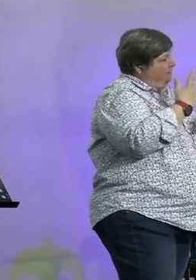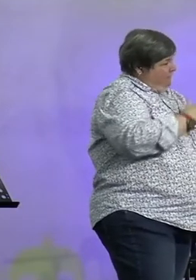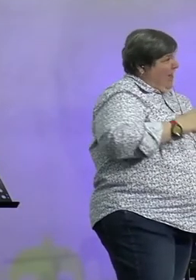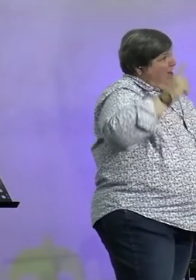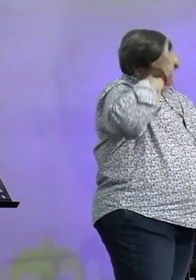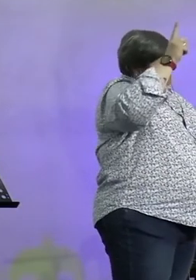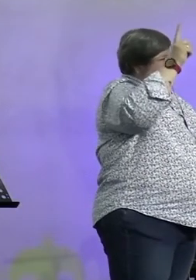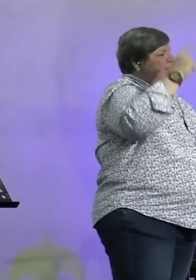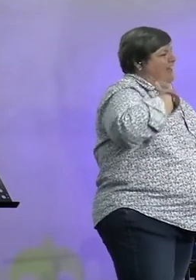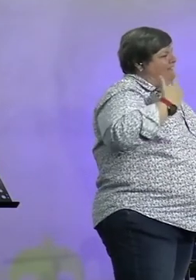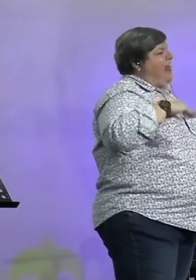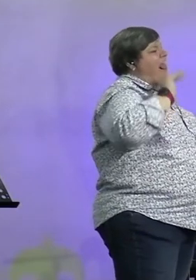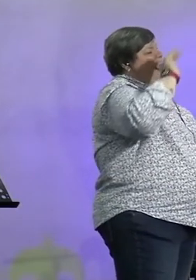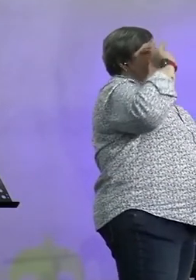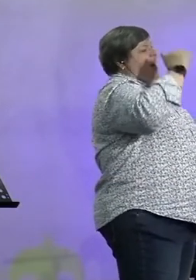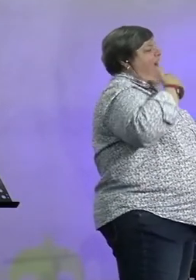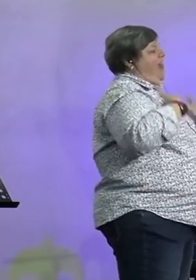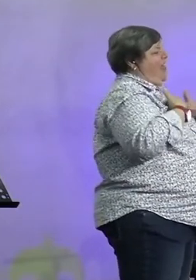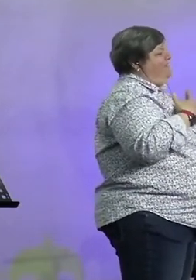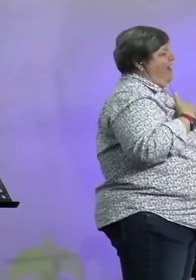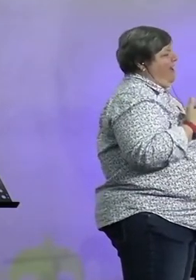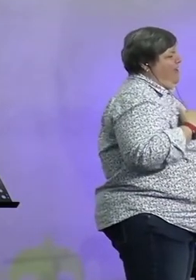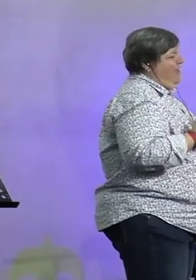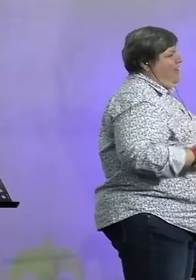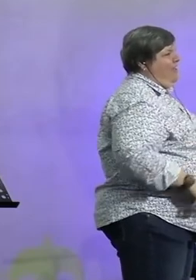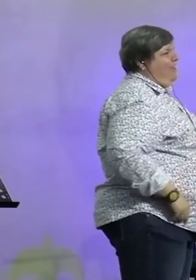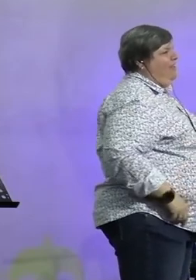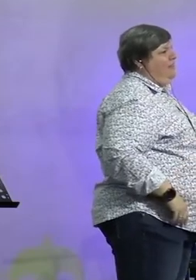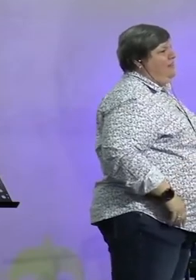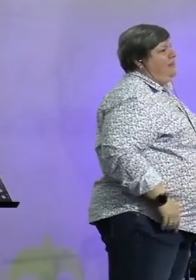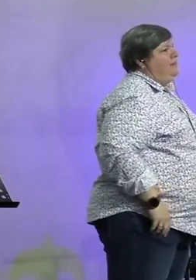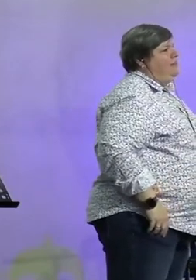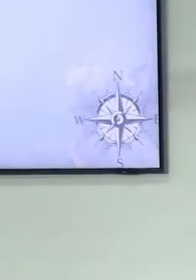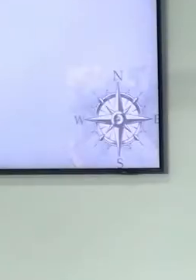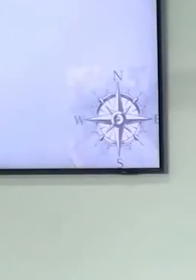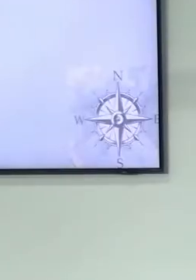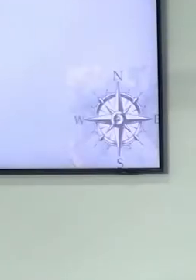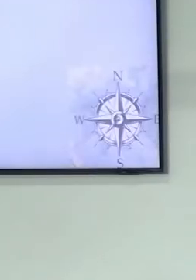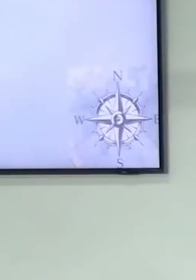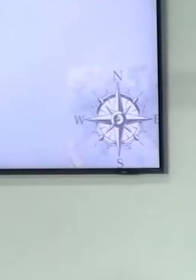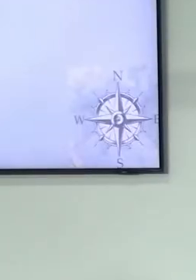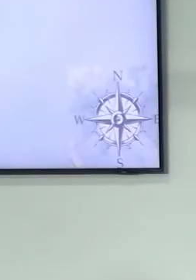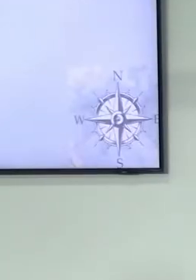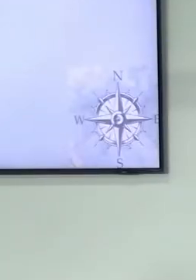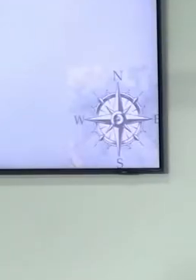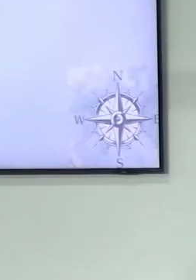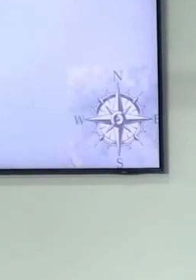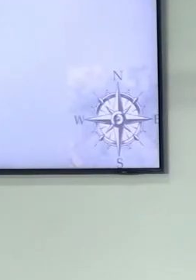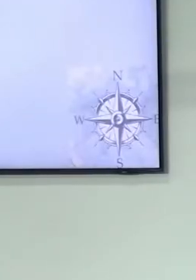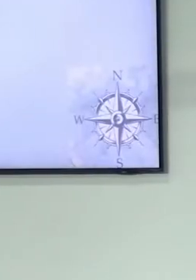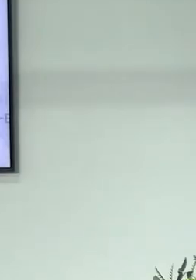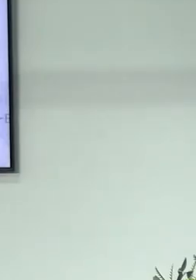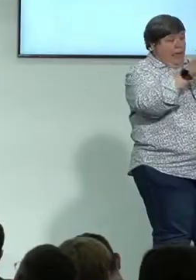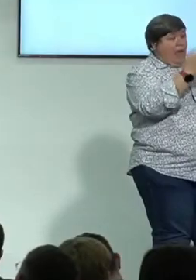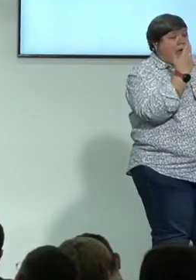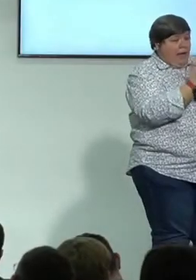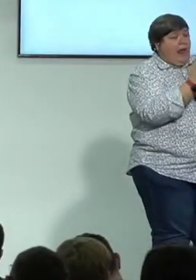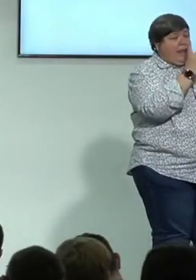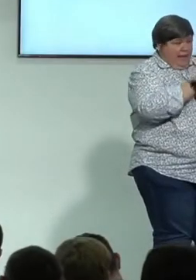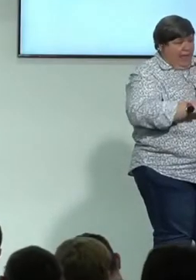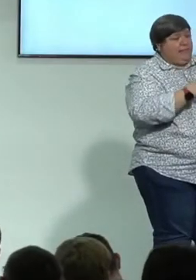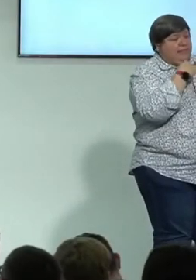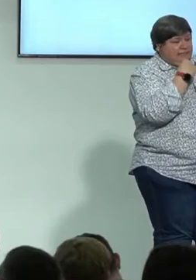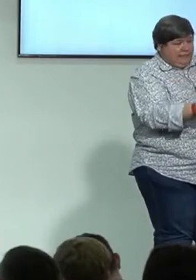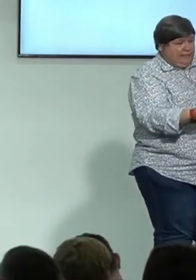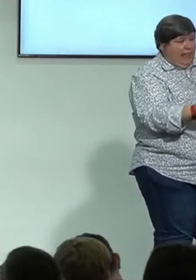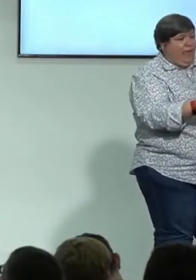moet leven vir die eeuwigheid, ek moet leven in die eeuwigheidsperspektief. So, wat gaan jy die woorde, op twee sinne vir jou sê, en as jy wil kan jy het meeskryf, moet nie